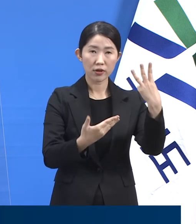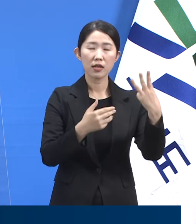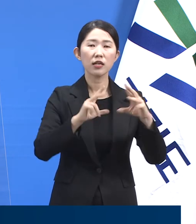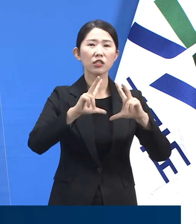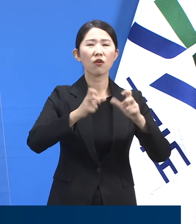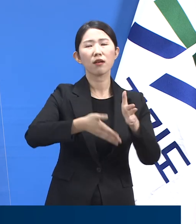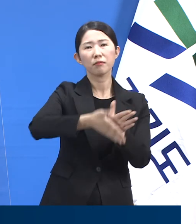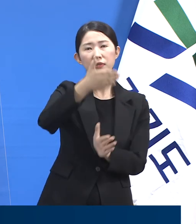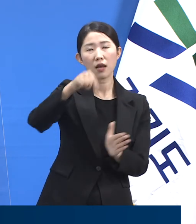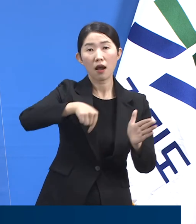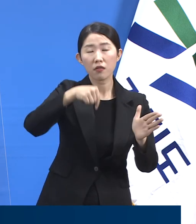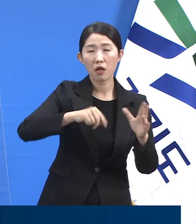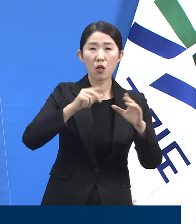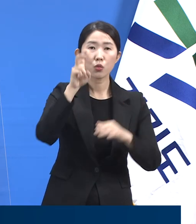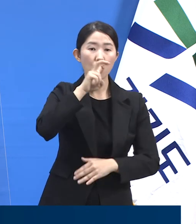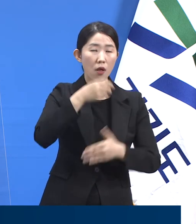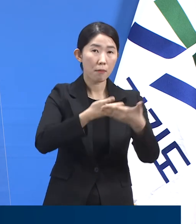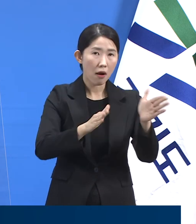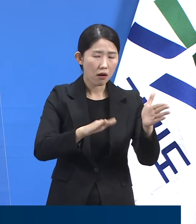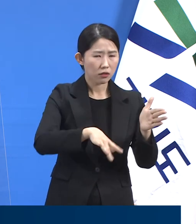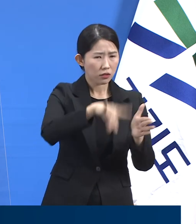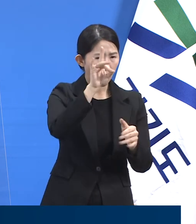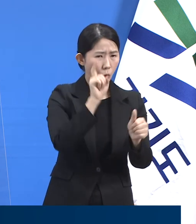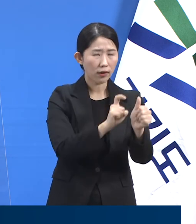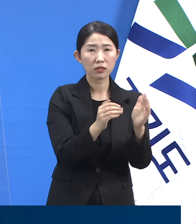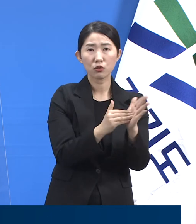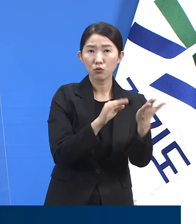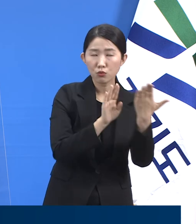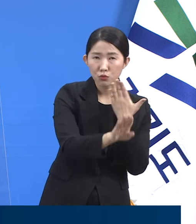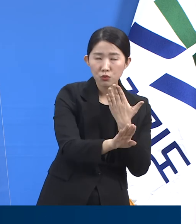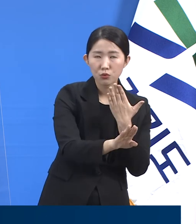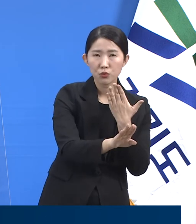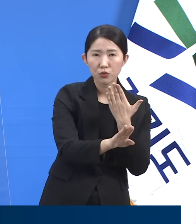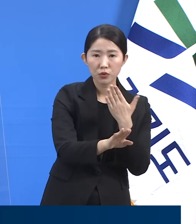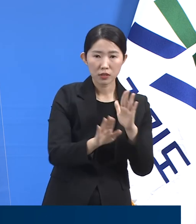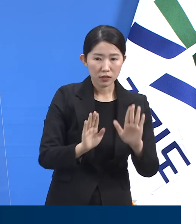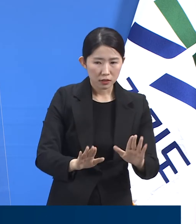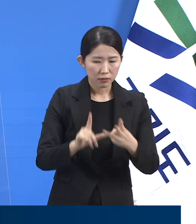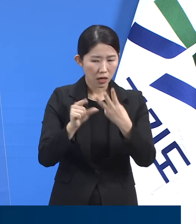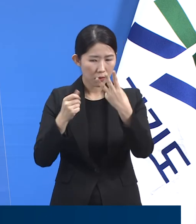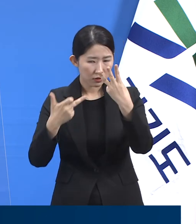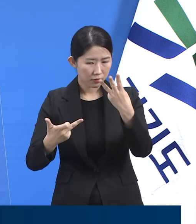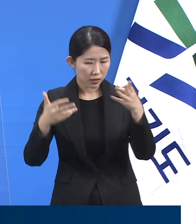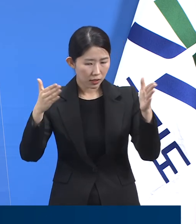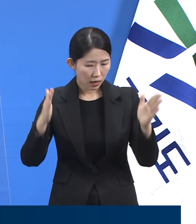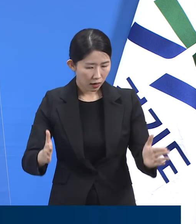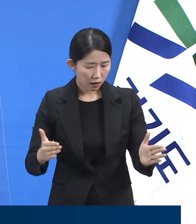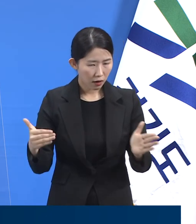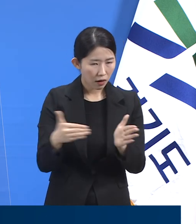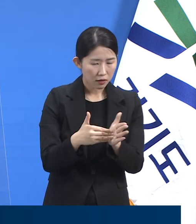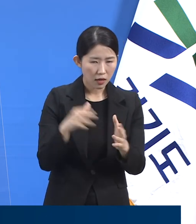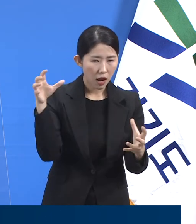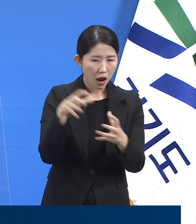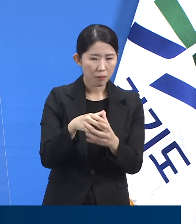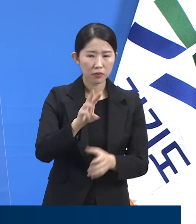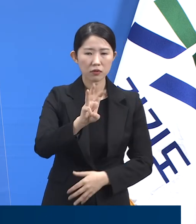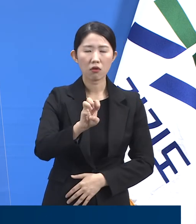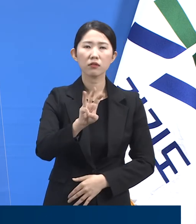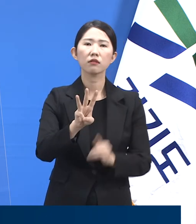최초 확진 잠명이 발생한 이후 17일까지 33명이 추가 양성 판정을 받아